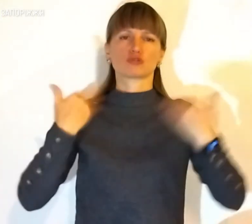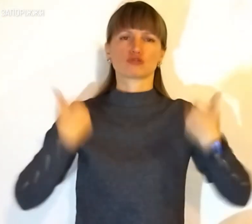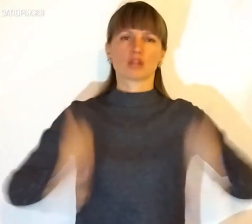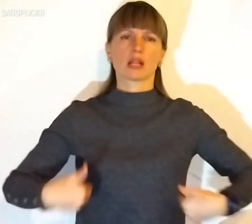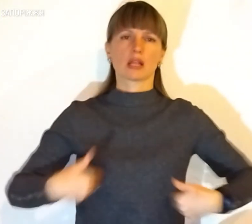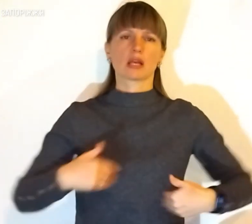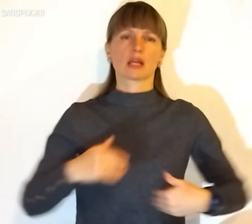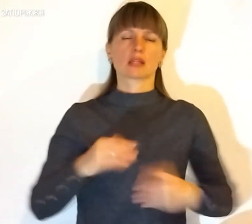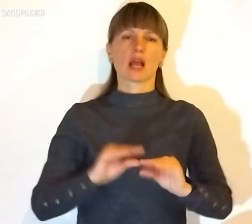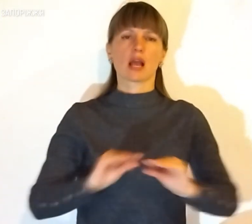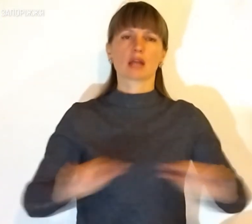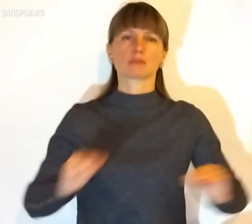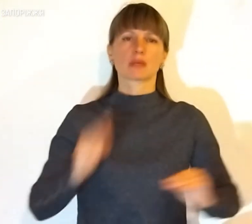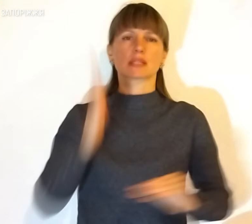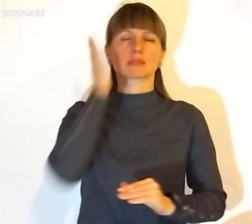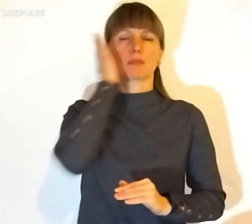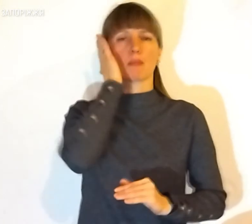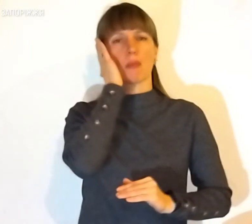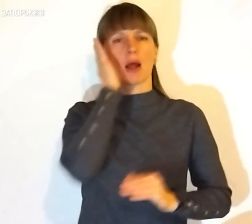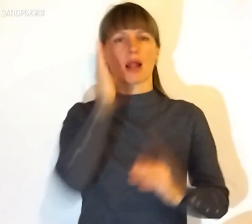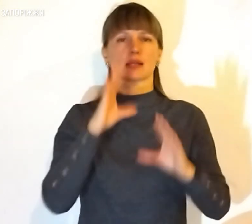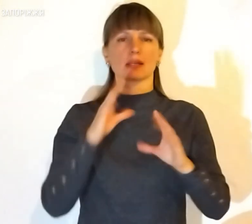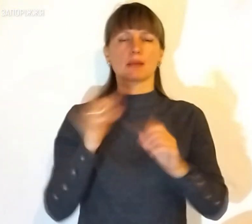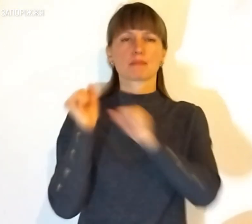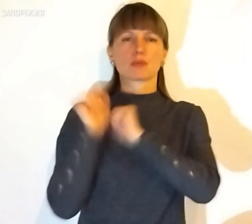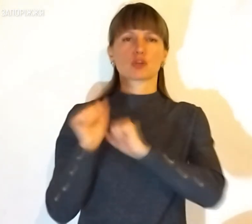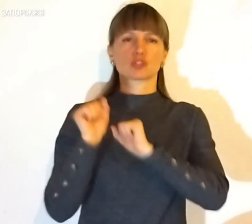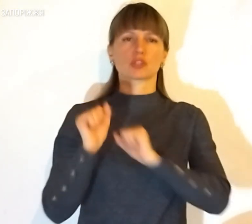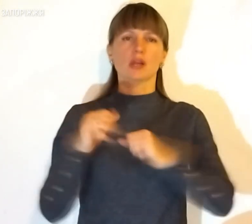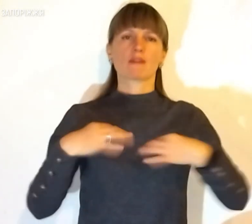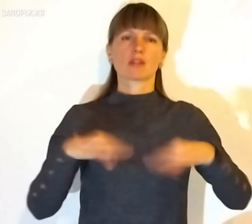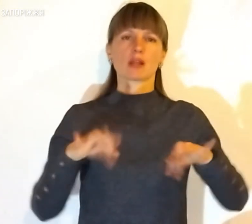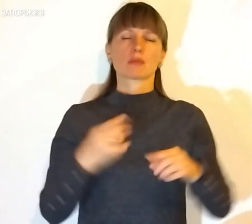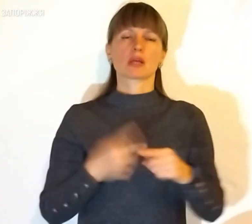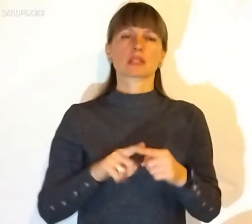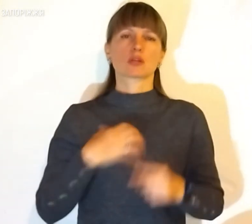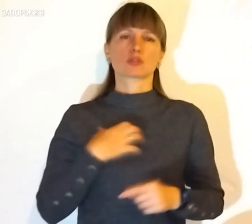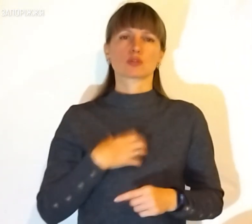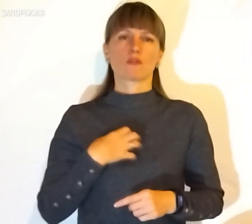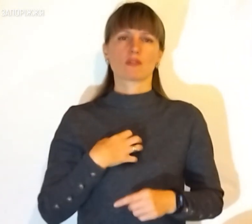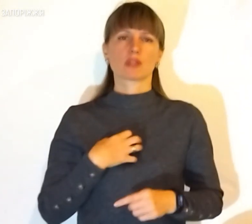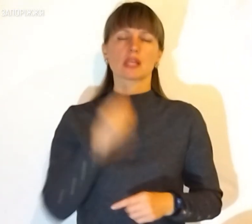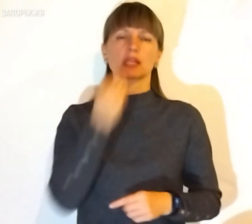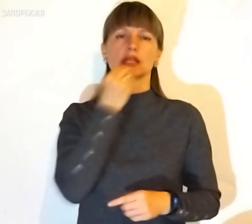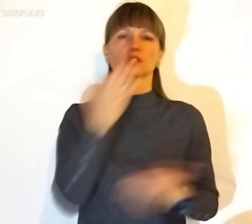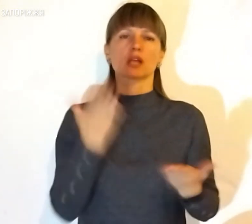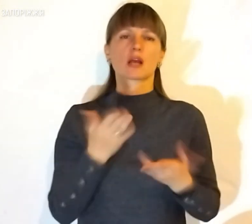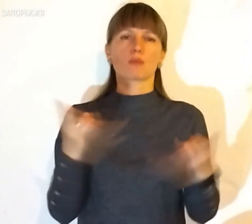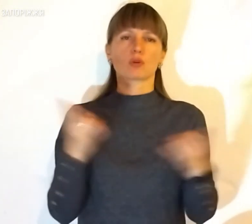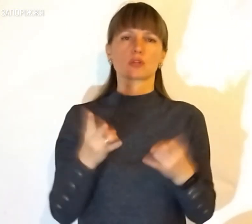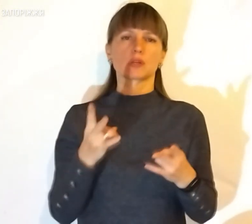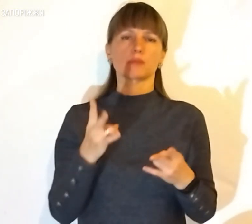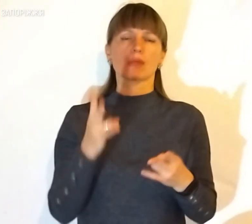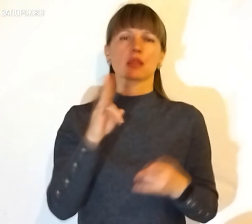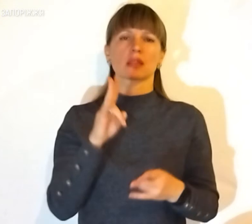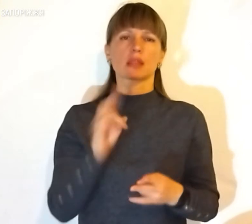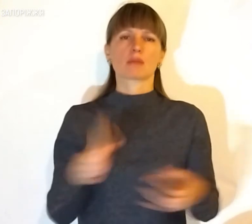карімати спальні мішки автомобільні. Це основне. Їжа, яка потрібна на підрозділах,